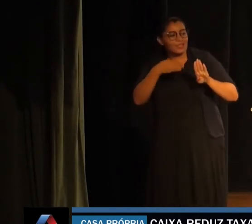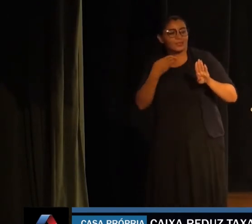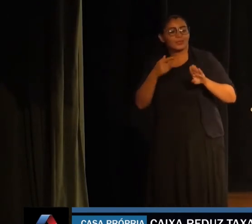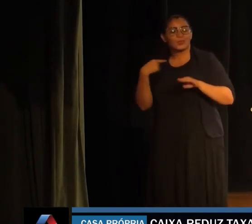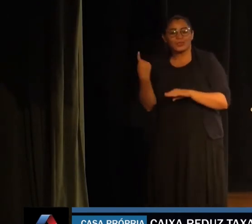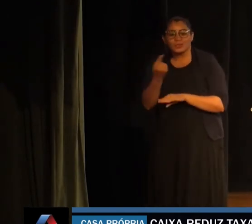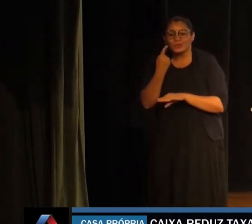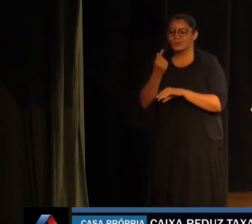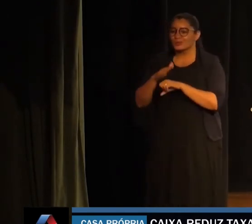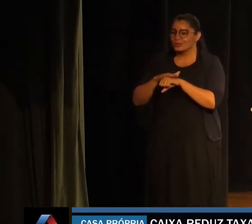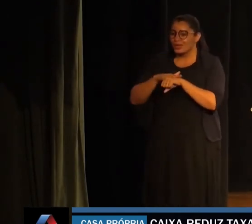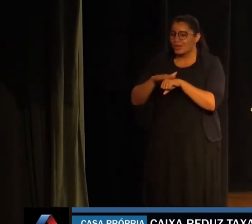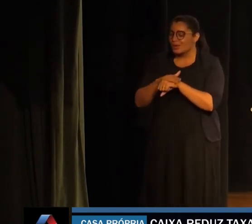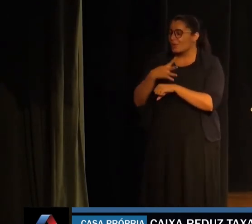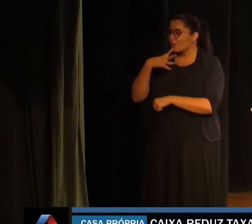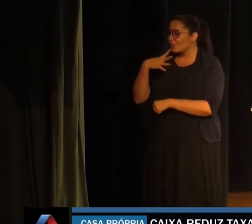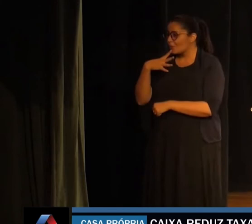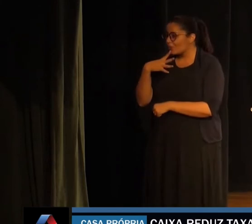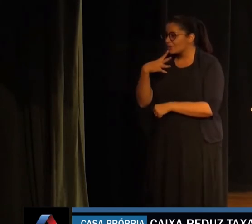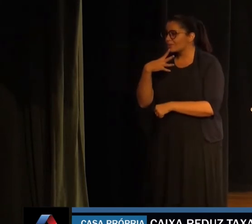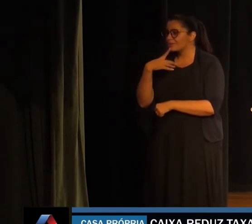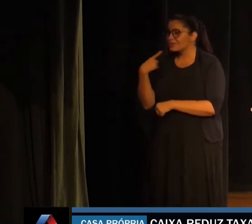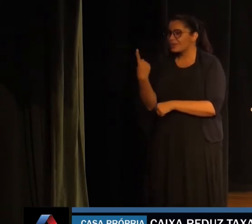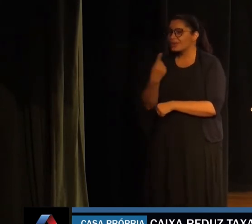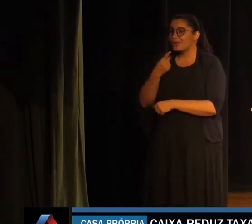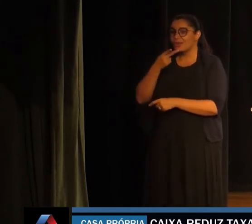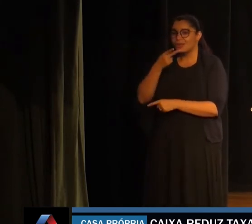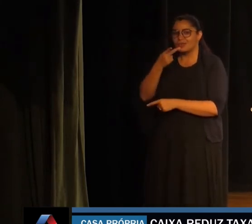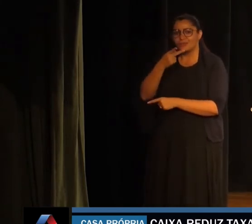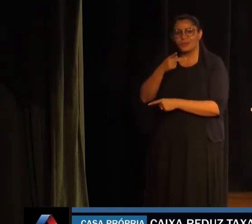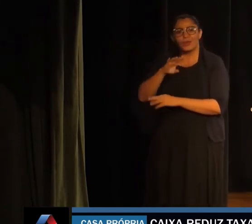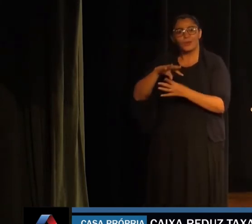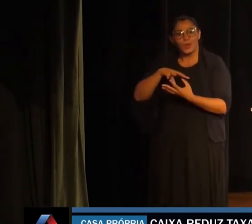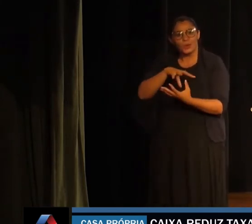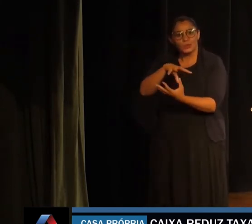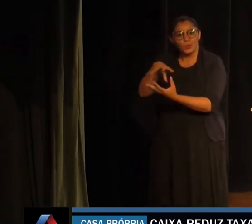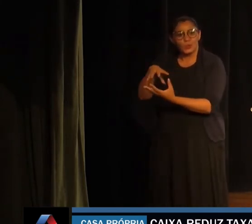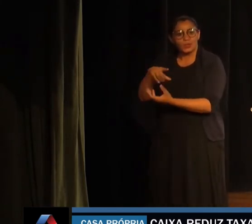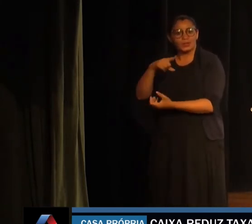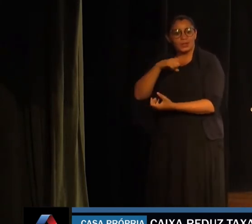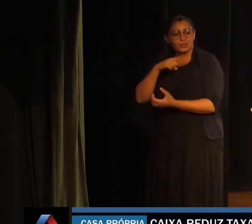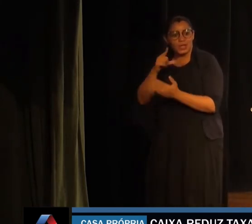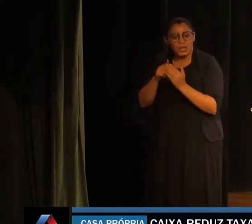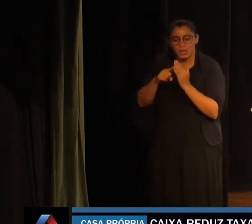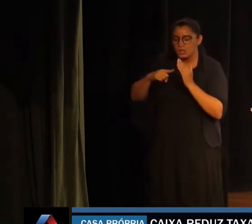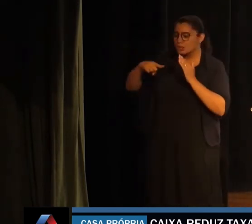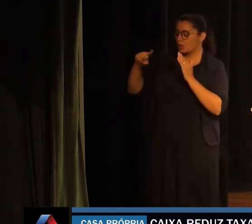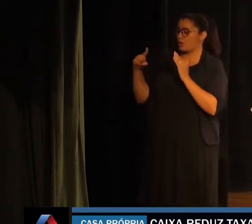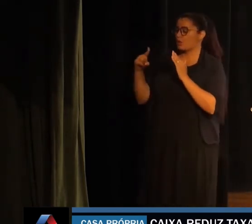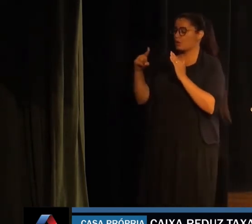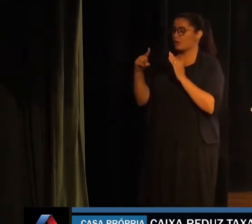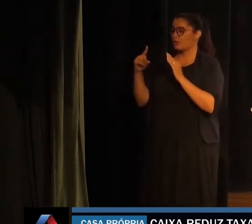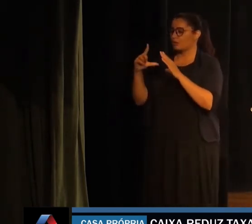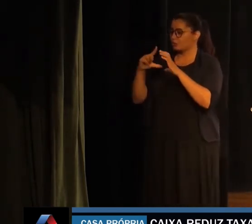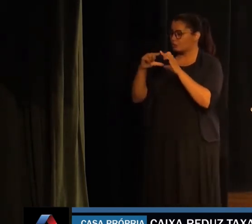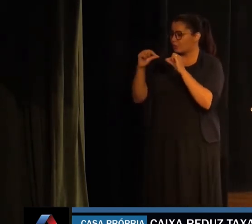especial, conhecer, e é o que eu falo para todo mundo, a gente tem que sair de Brasília